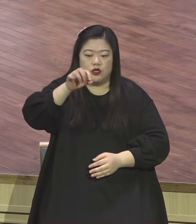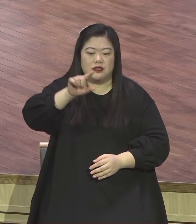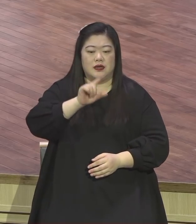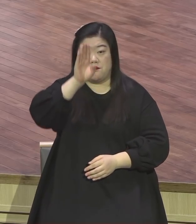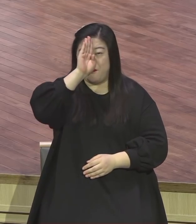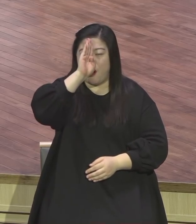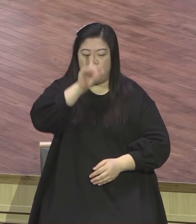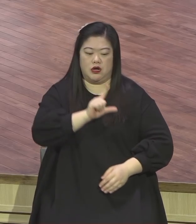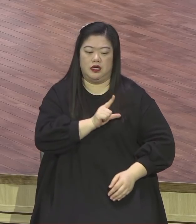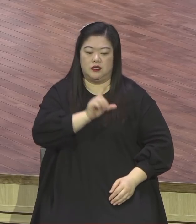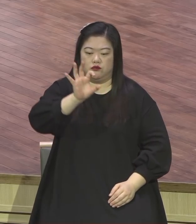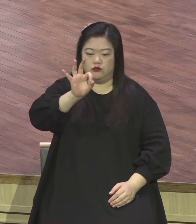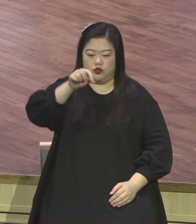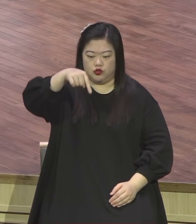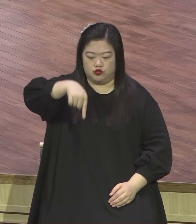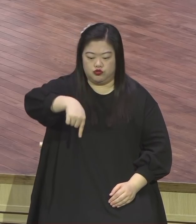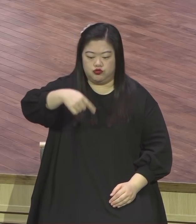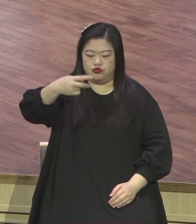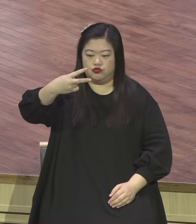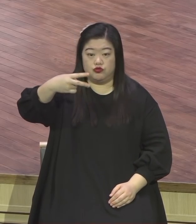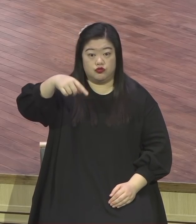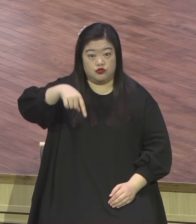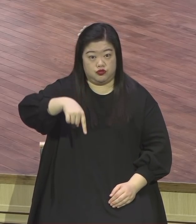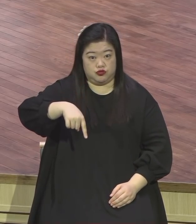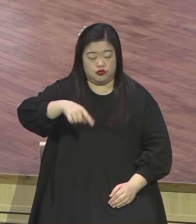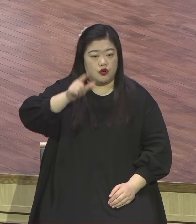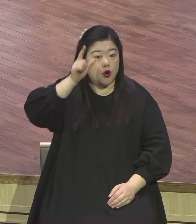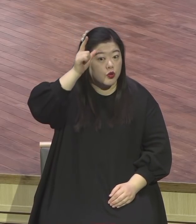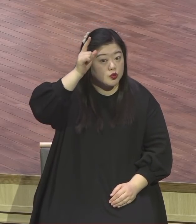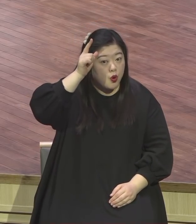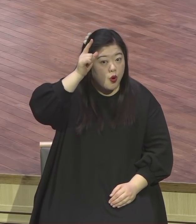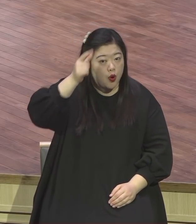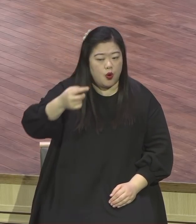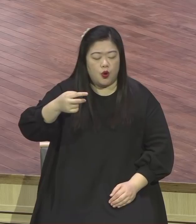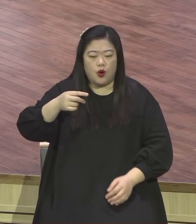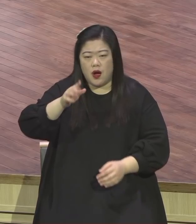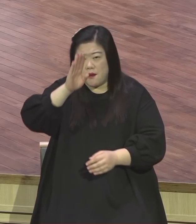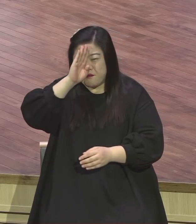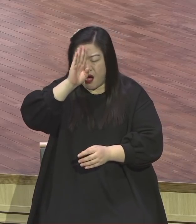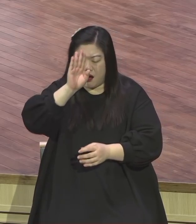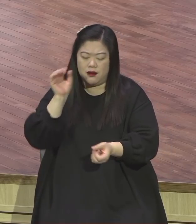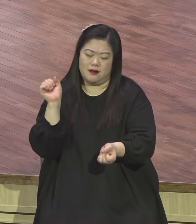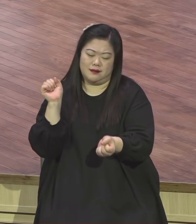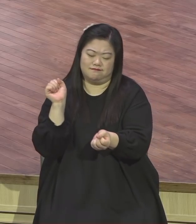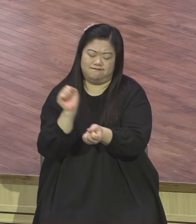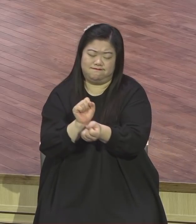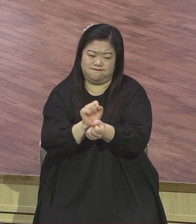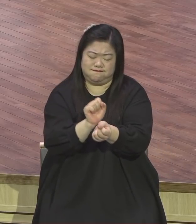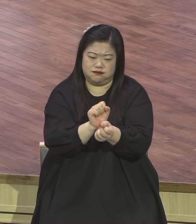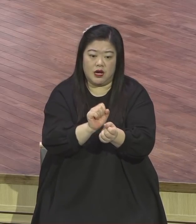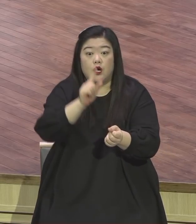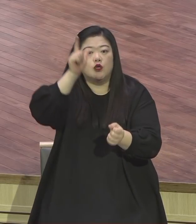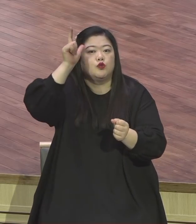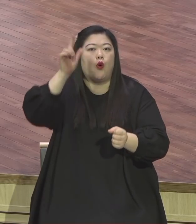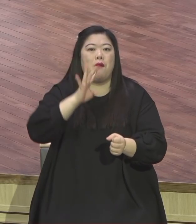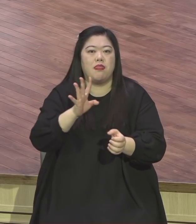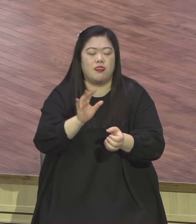소들에게 진행될 때 이 소의 젖을 짜던 이 목동들이 우두에